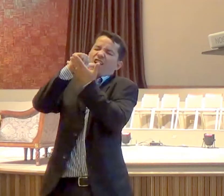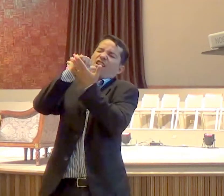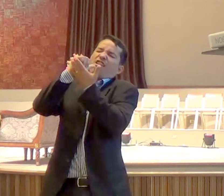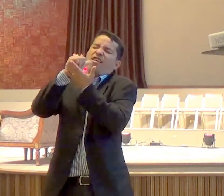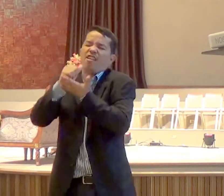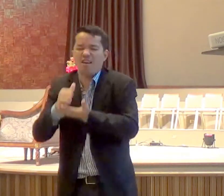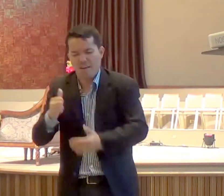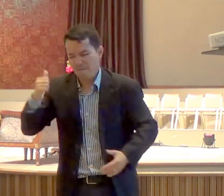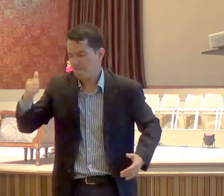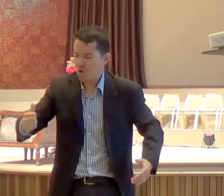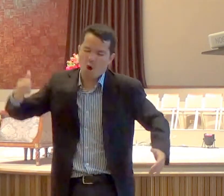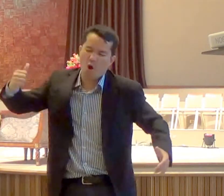de repente,